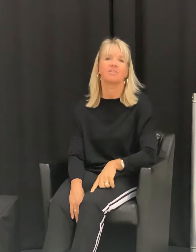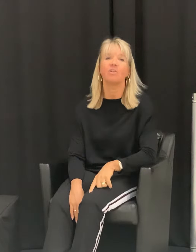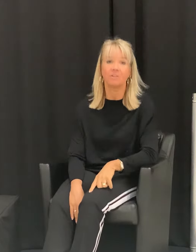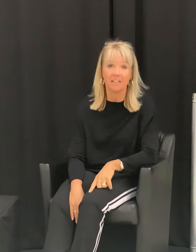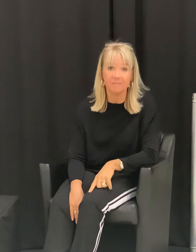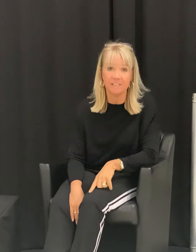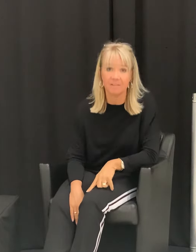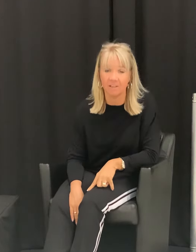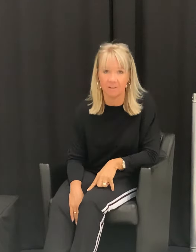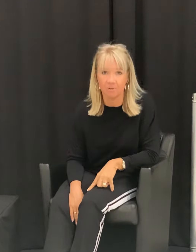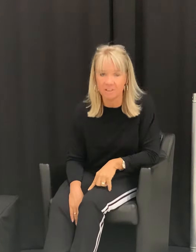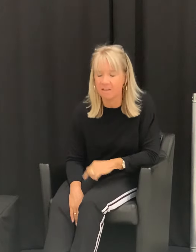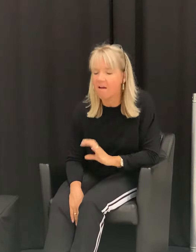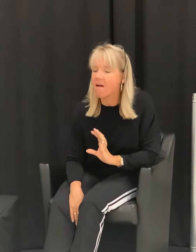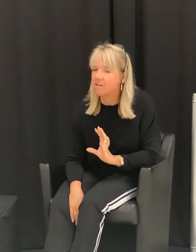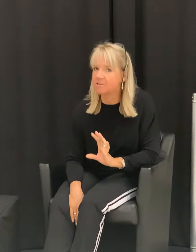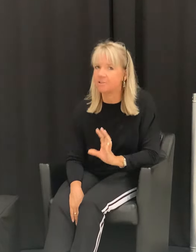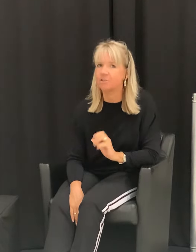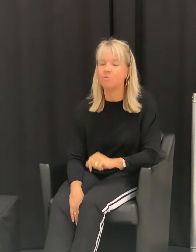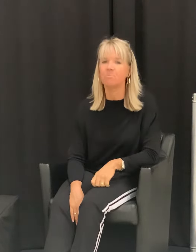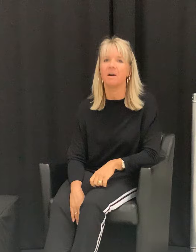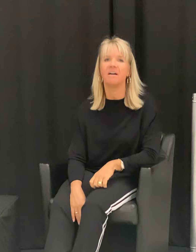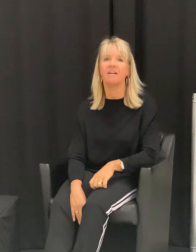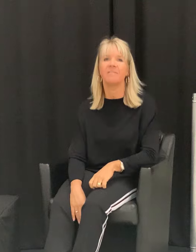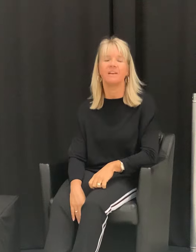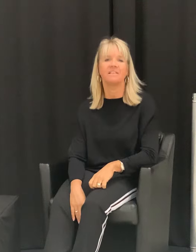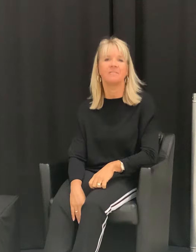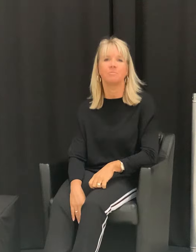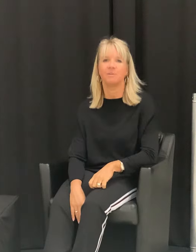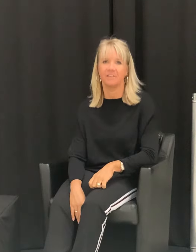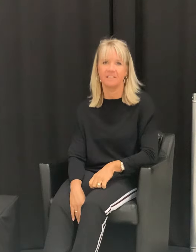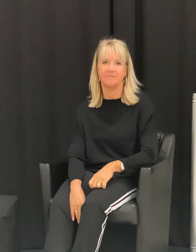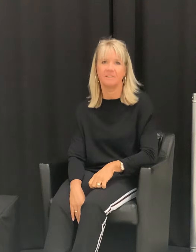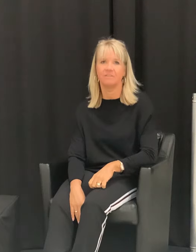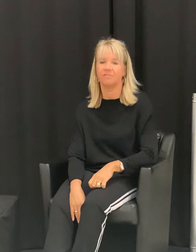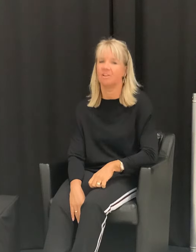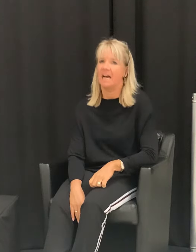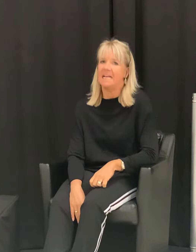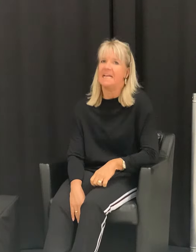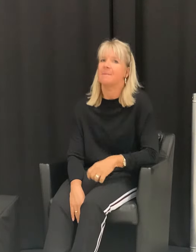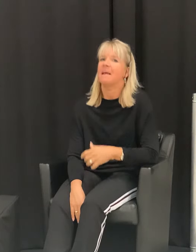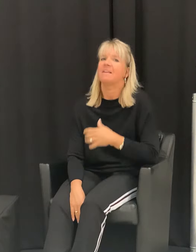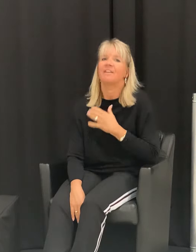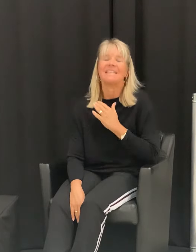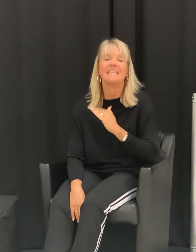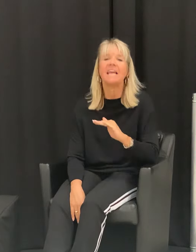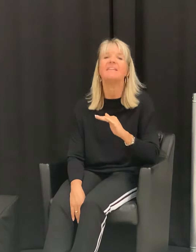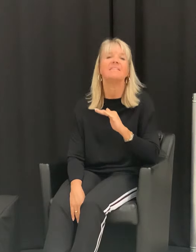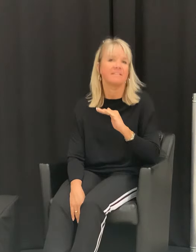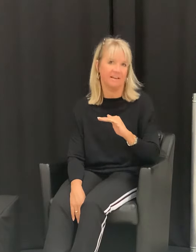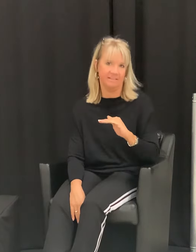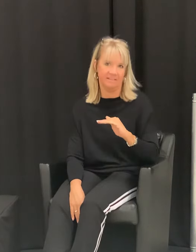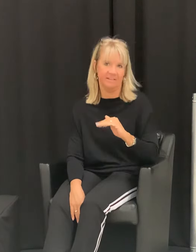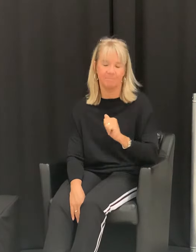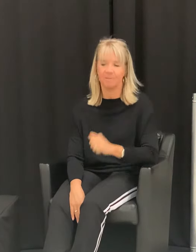das Euronauts Festival in Rust. Super Event, super Festival für im Endeffekt jeden, der tanzen liebt.